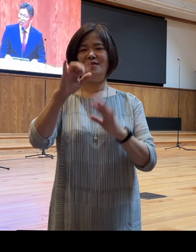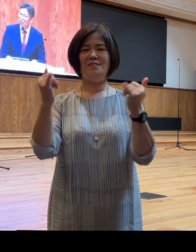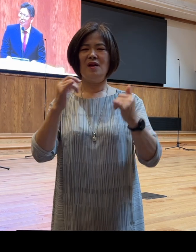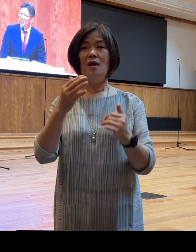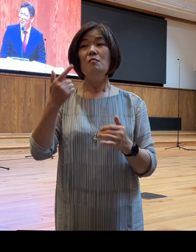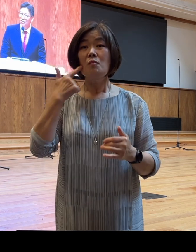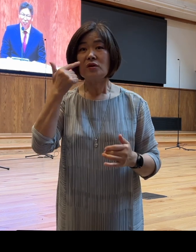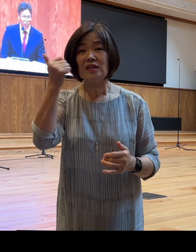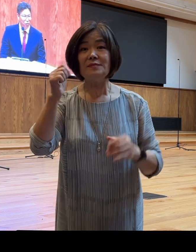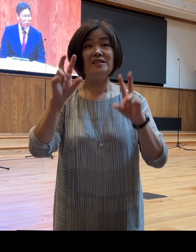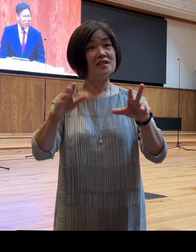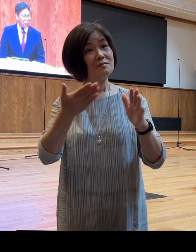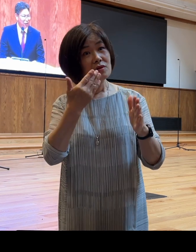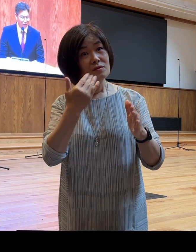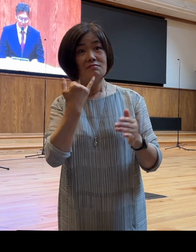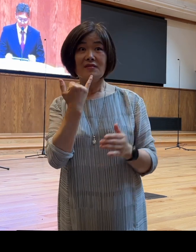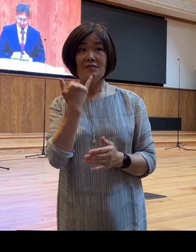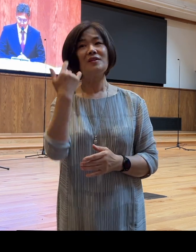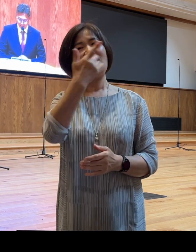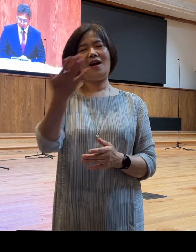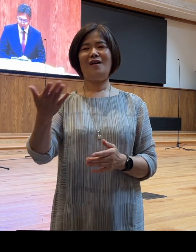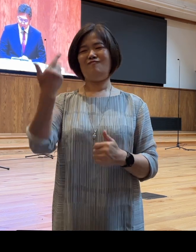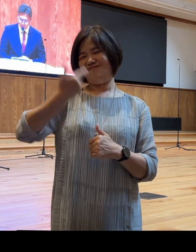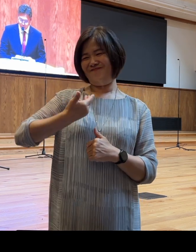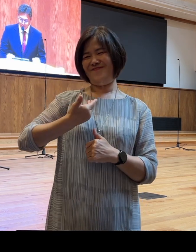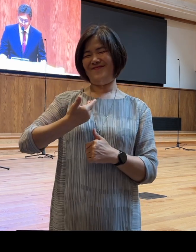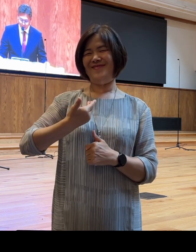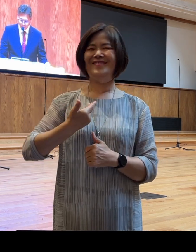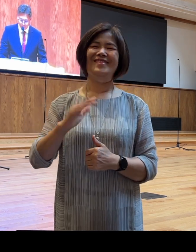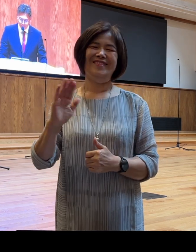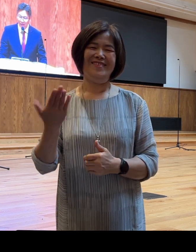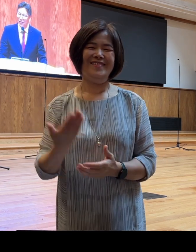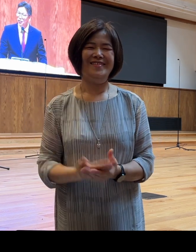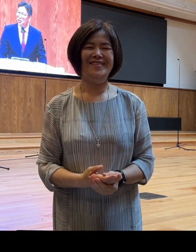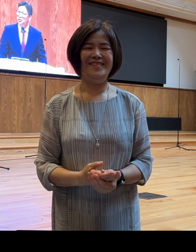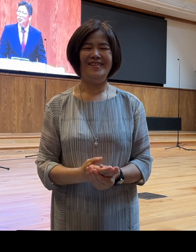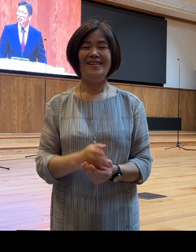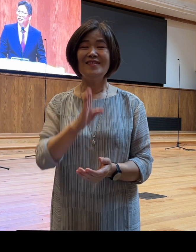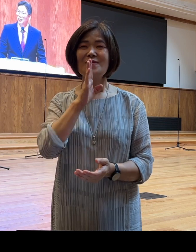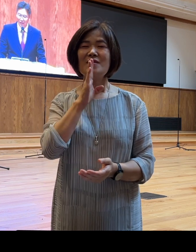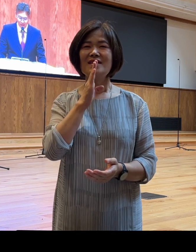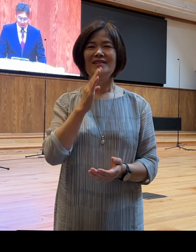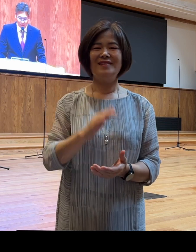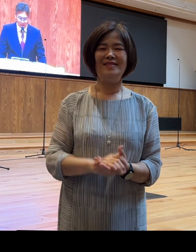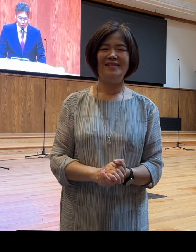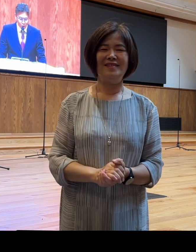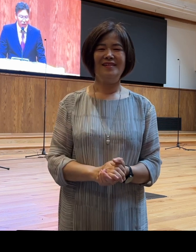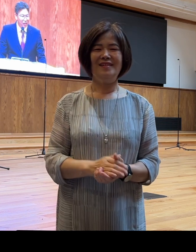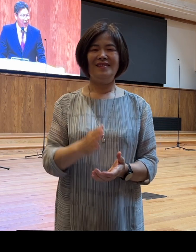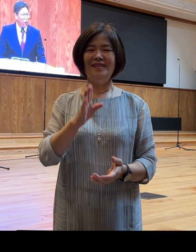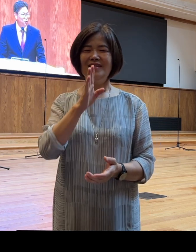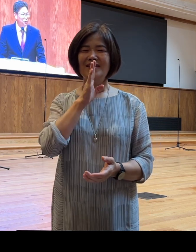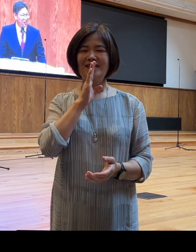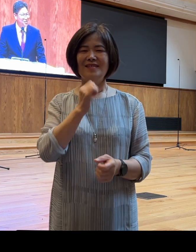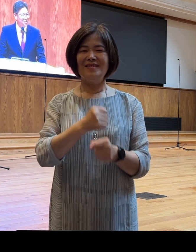지금 드셔도 되는 거예요? 네 물으십니다 사실 저는 유연한 간헐적 단식자라